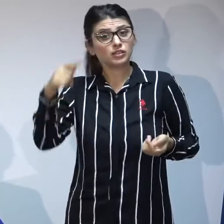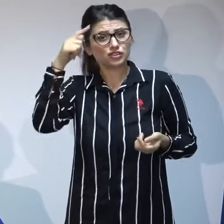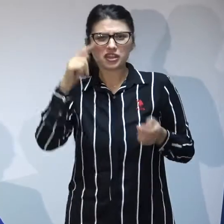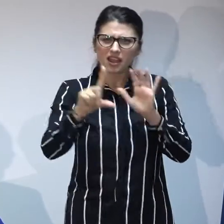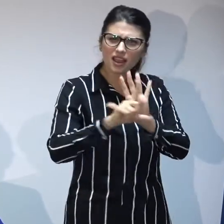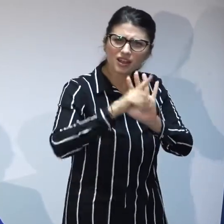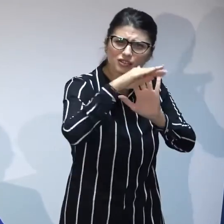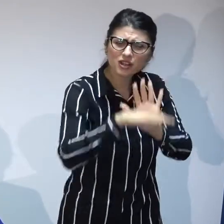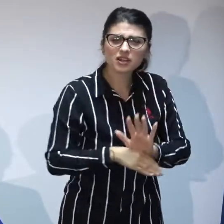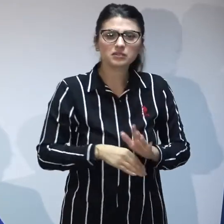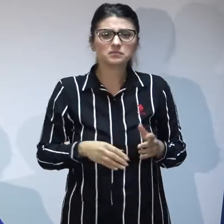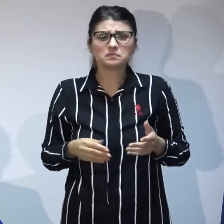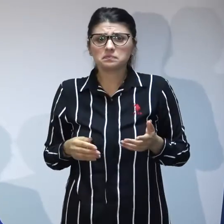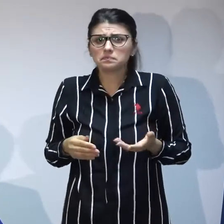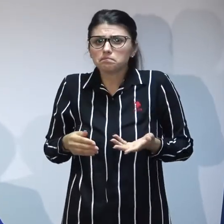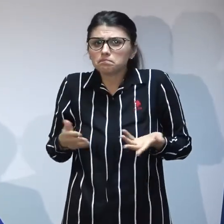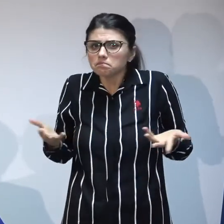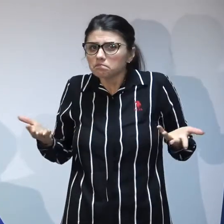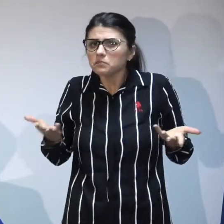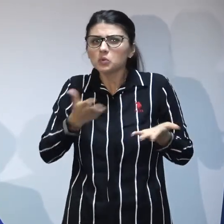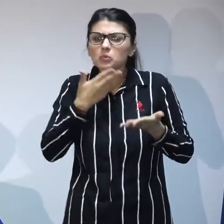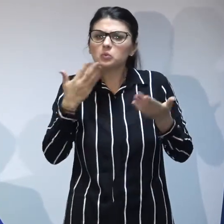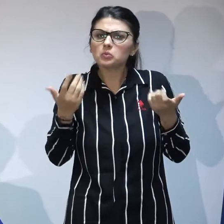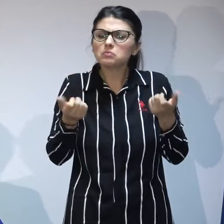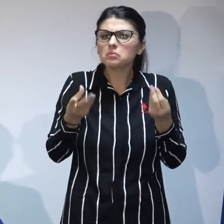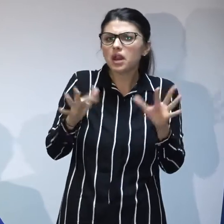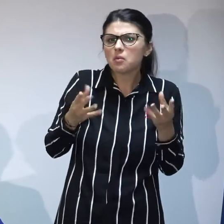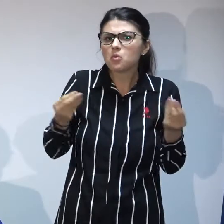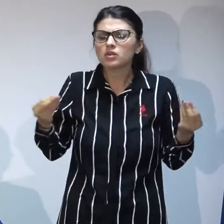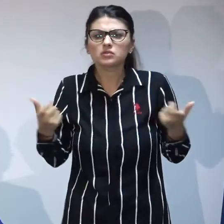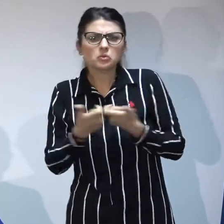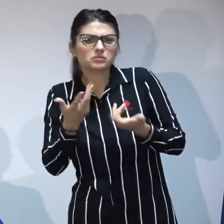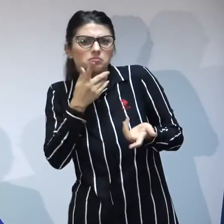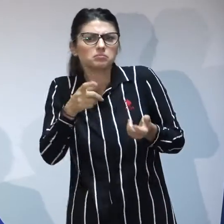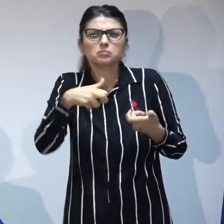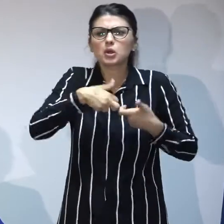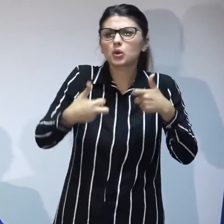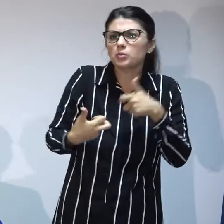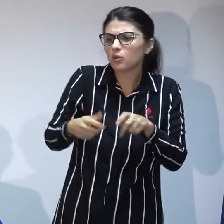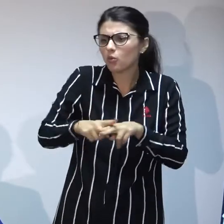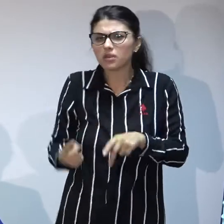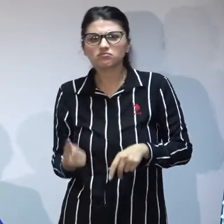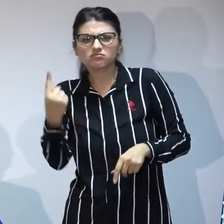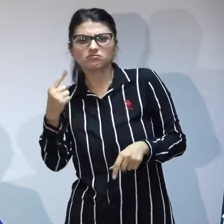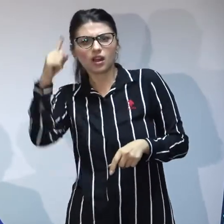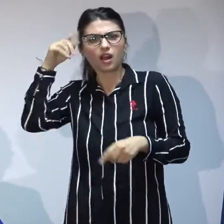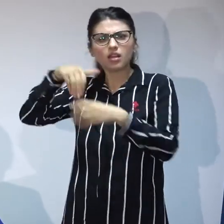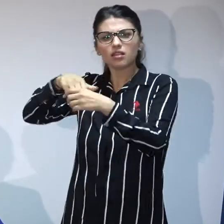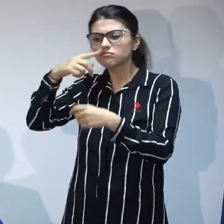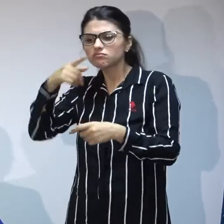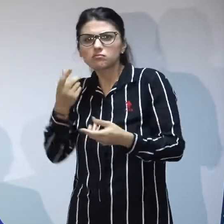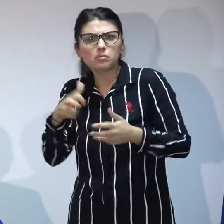are atât de multe probleme cum pare a fi din exterior, problemele cele